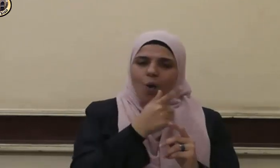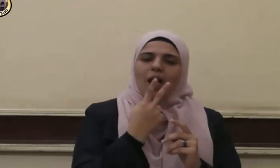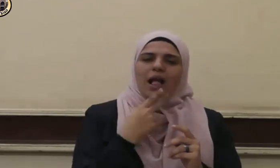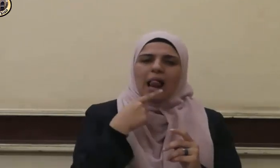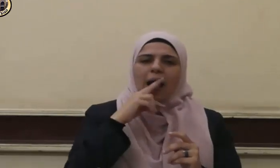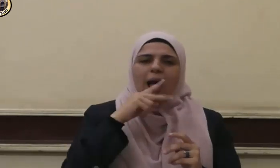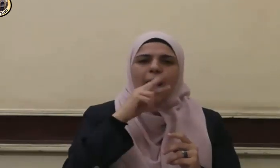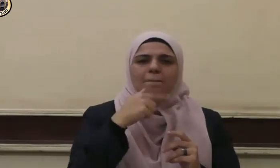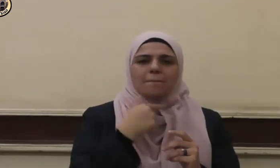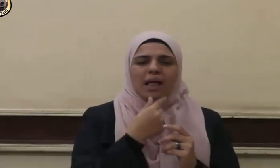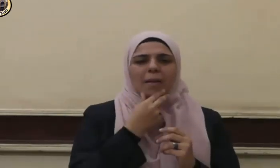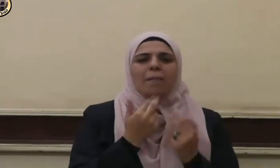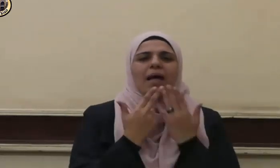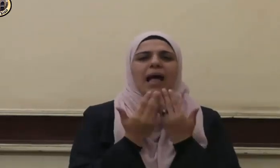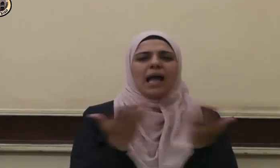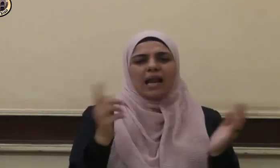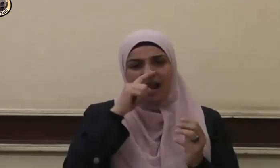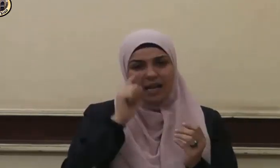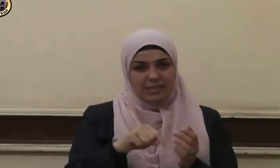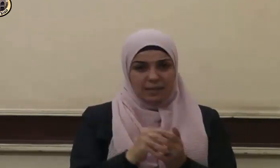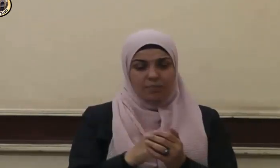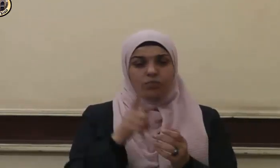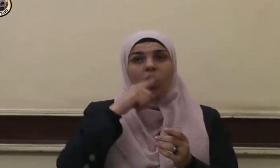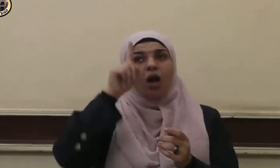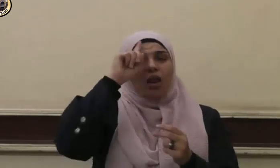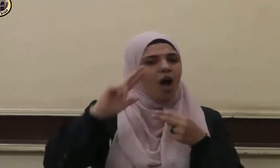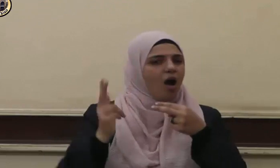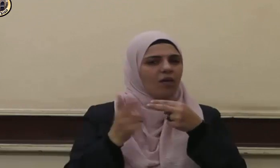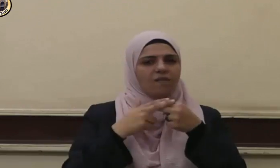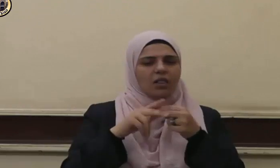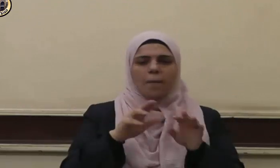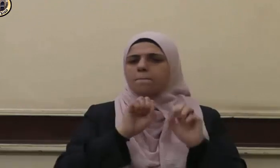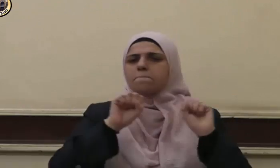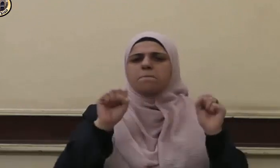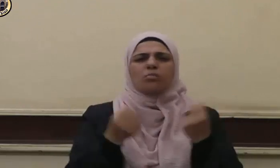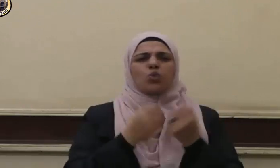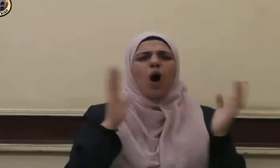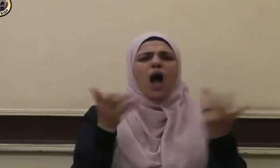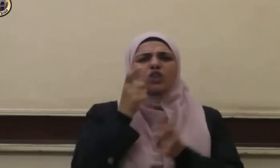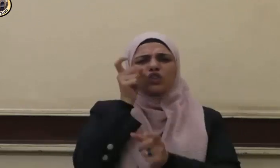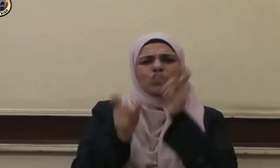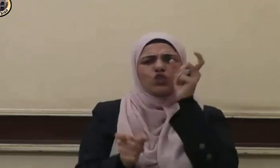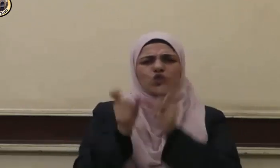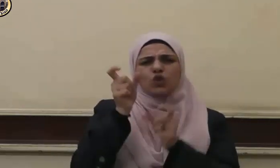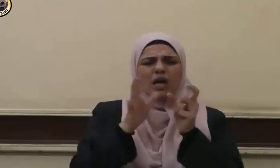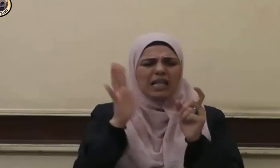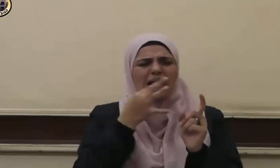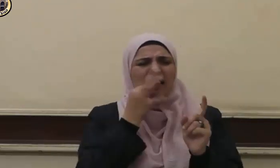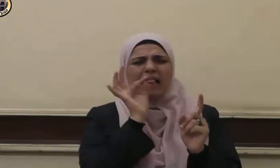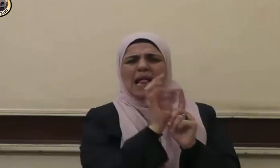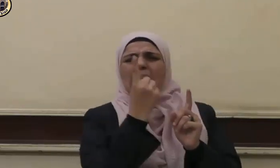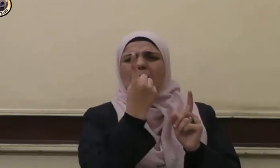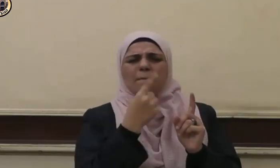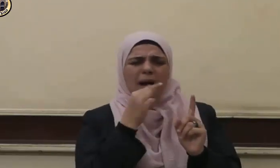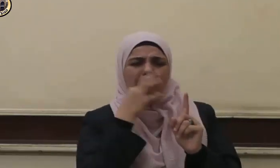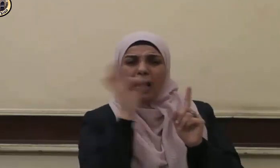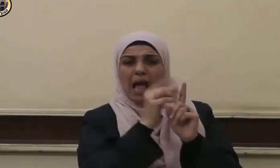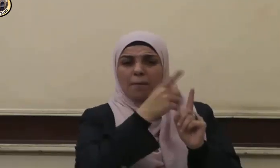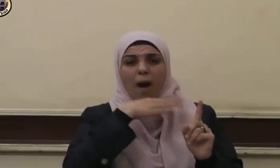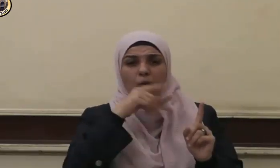لهما قولا كريما فقد نهى الله تعالى الإنسان عن أدنى كلمة تعبر